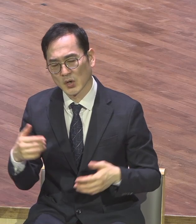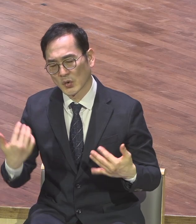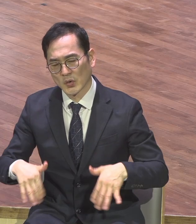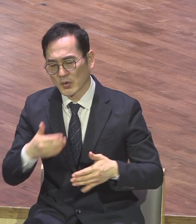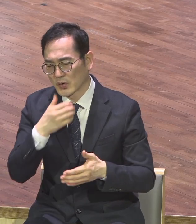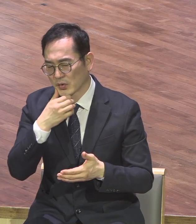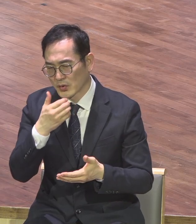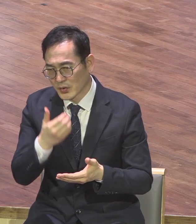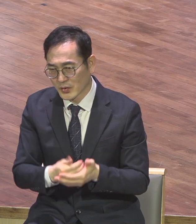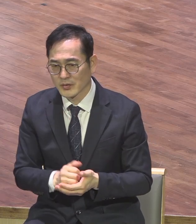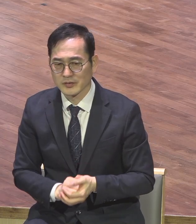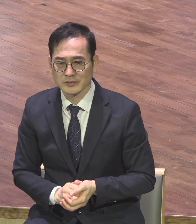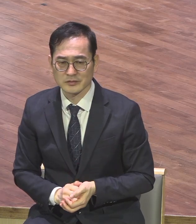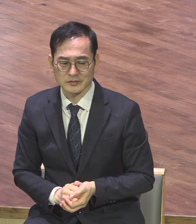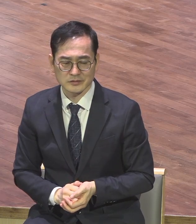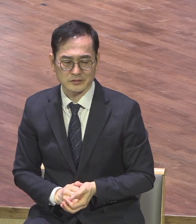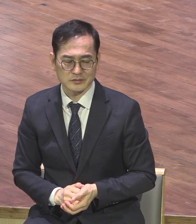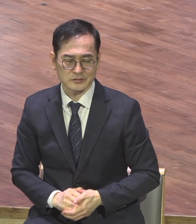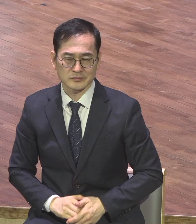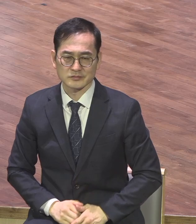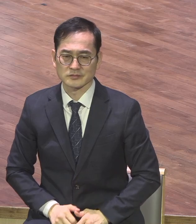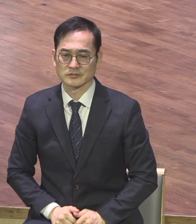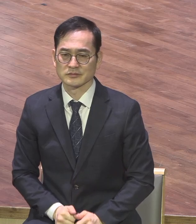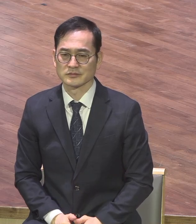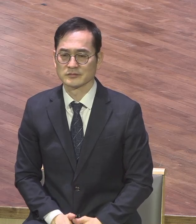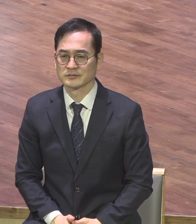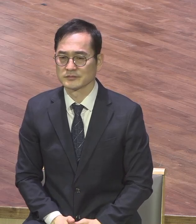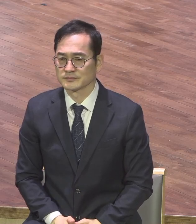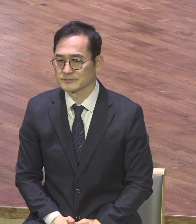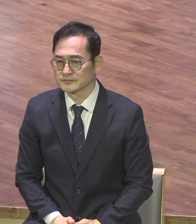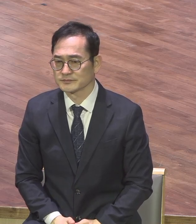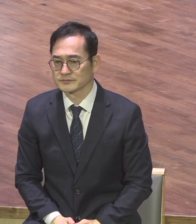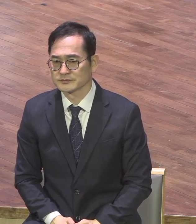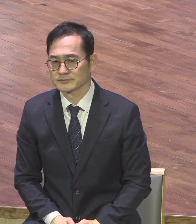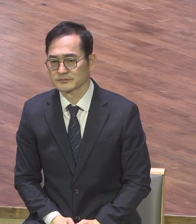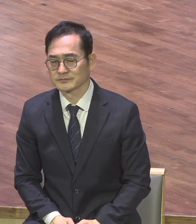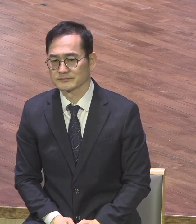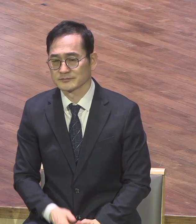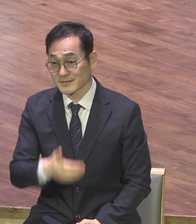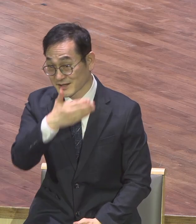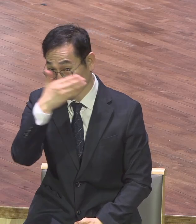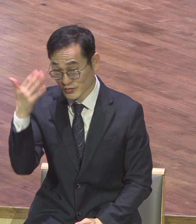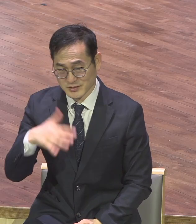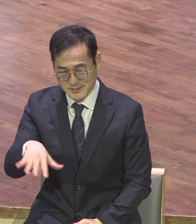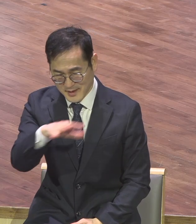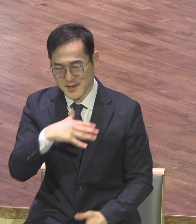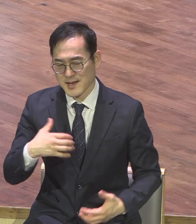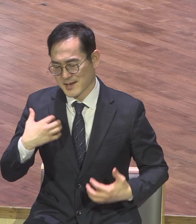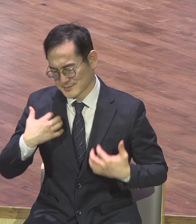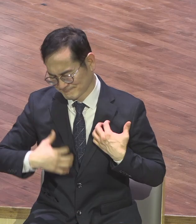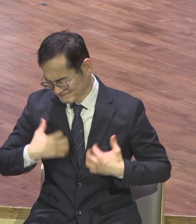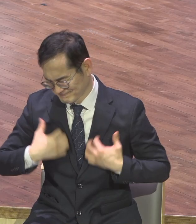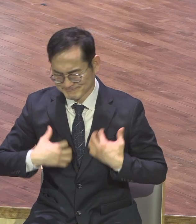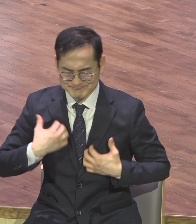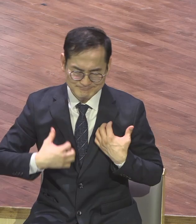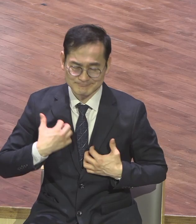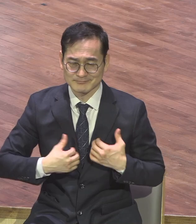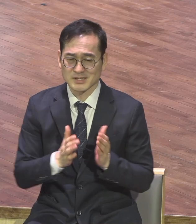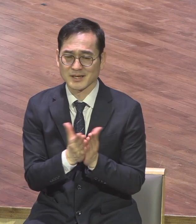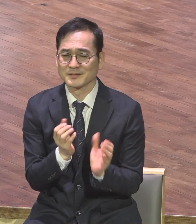하나도 안 들었으니까 그 어려운 걸 그 힘든 걸 만들면서 전부 기쁨으로 자 우리 모두 다 여기